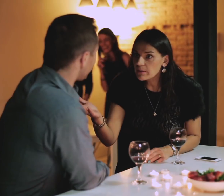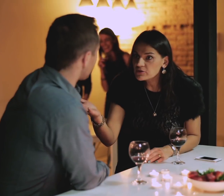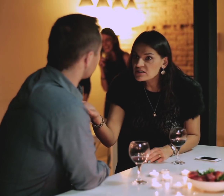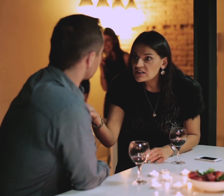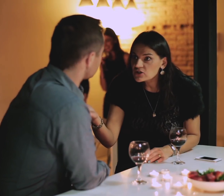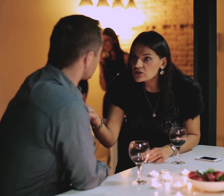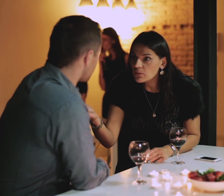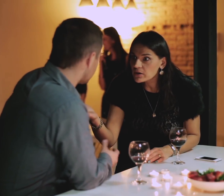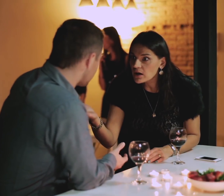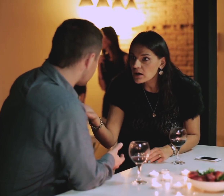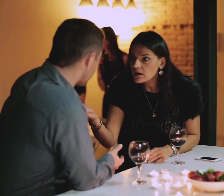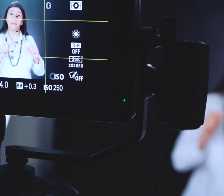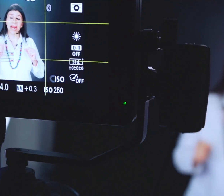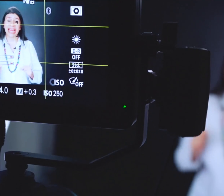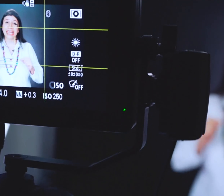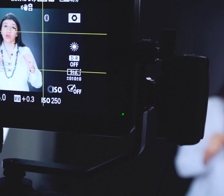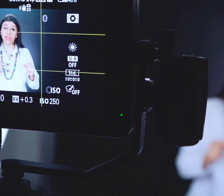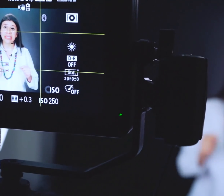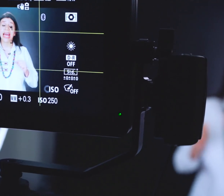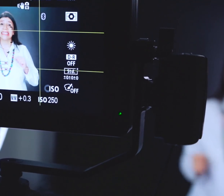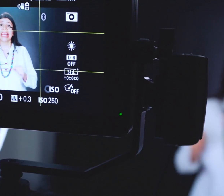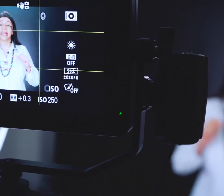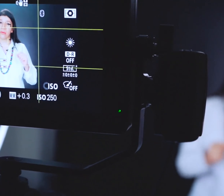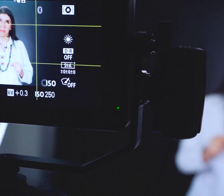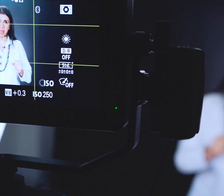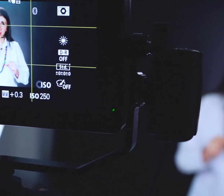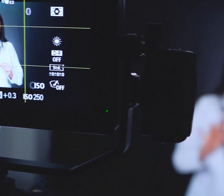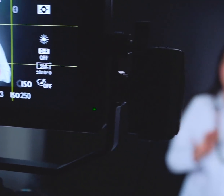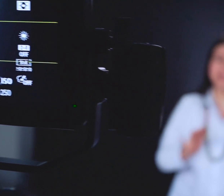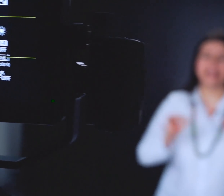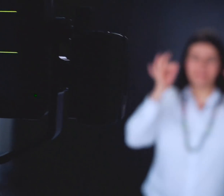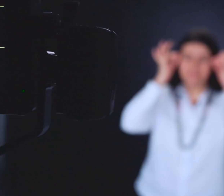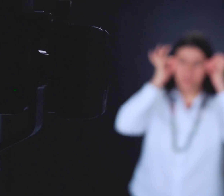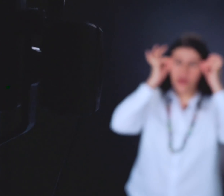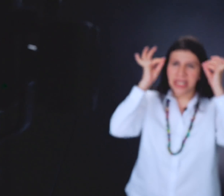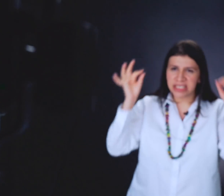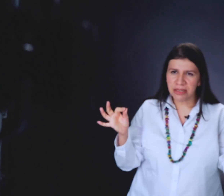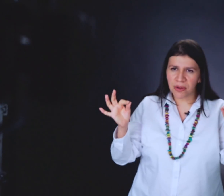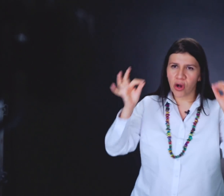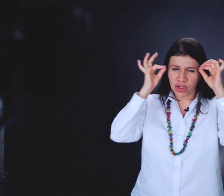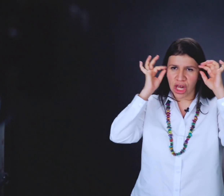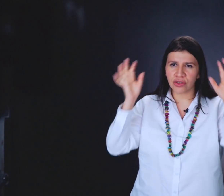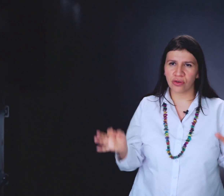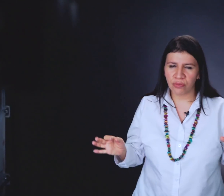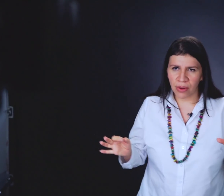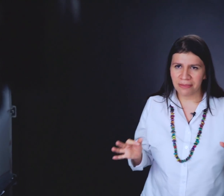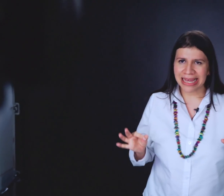decir si quieres hacer algo para que las cosas sean de una manera diferente. Así es que ponte el chip, los celos son un problema y